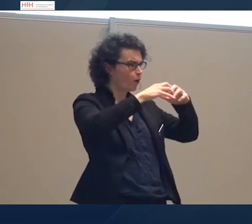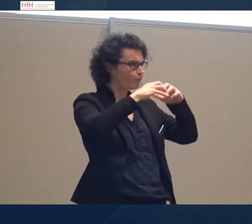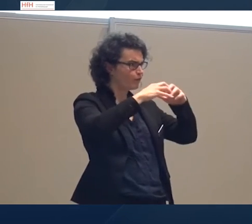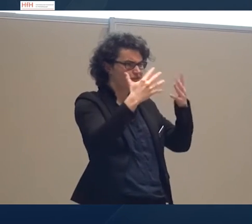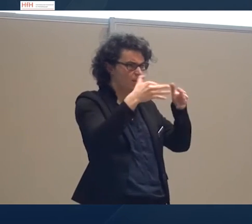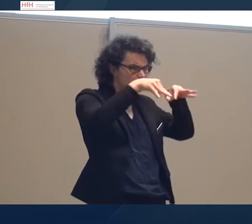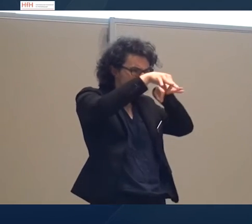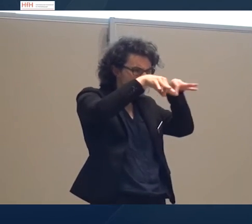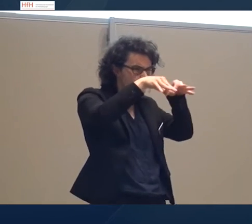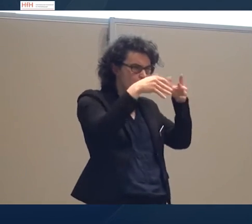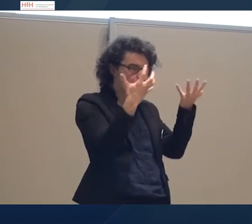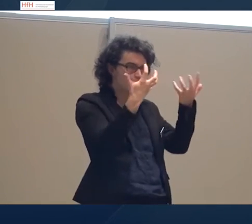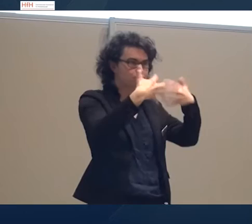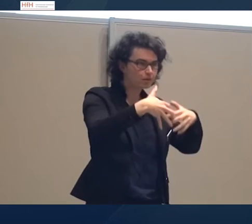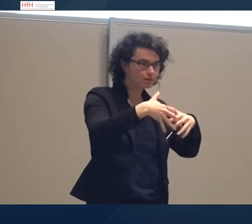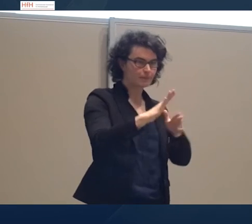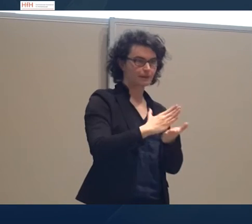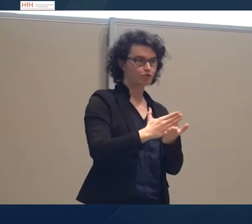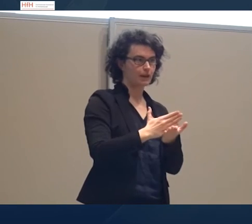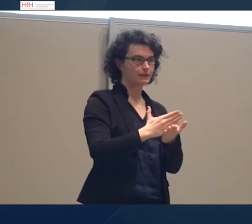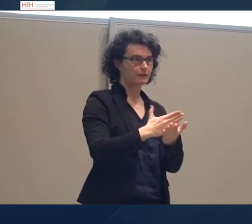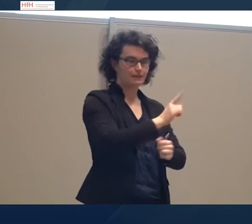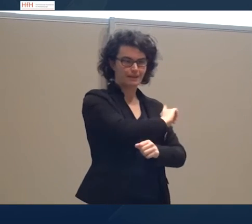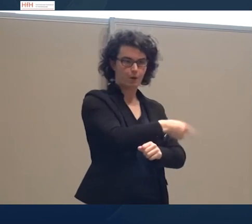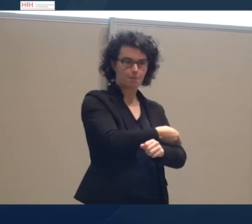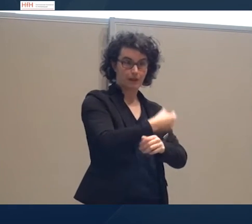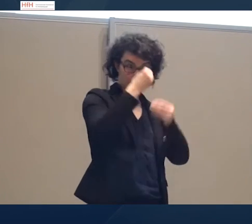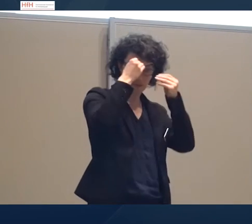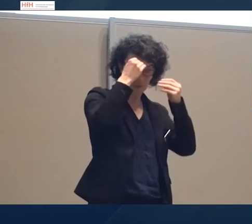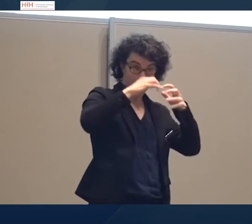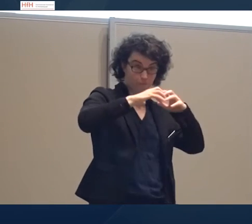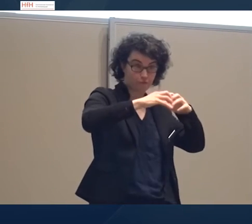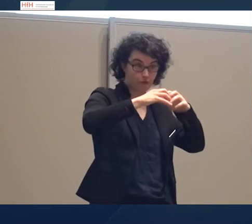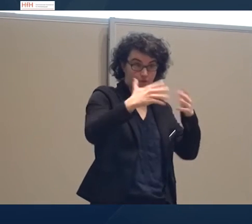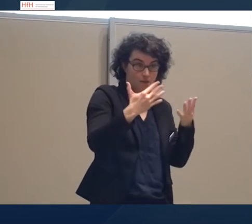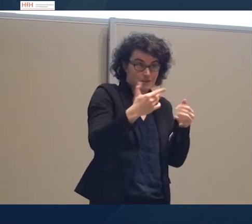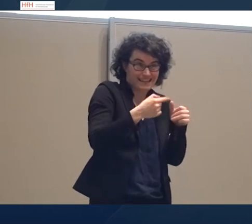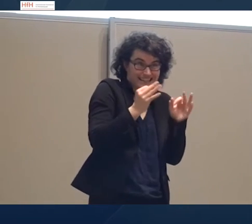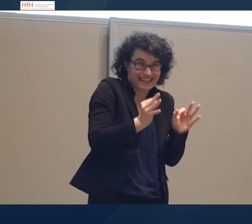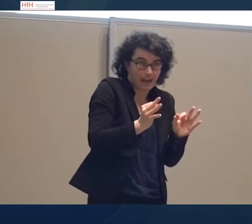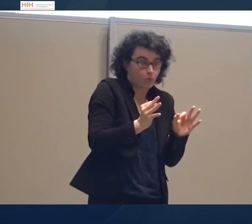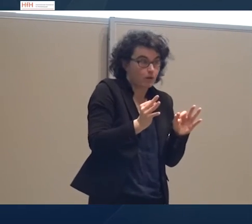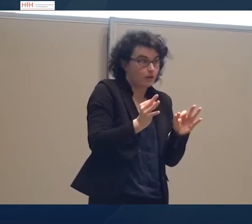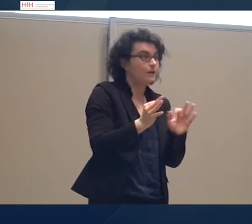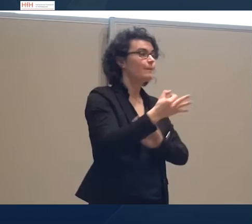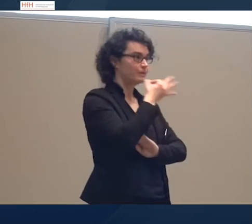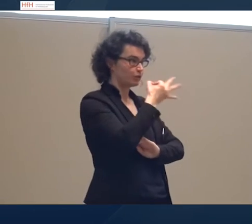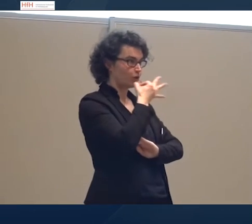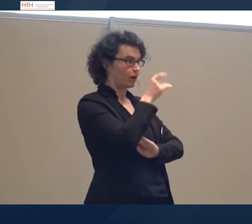damit wir, was ist für Kompetenz da, damit wir das erkennen. Und Jörg hat es schon erwähnt, gerade in Bezug